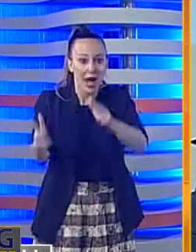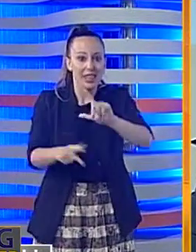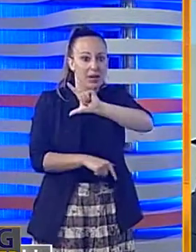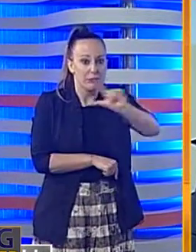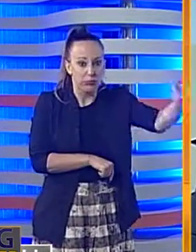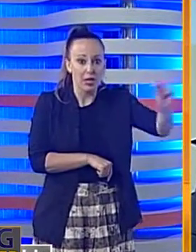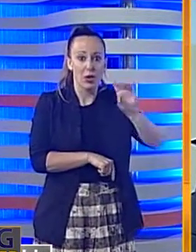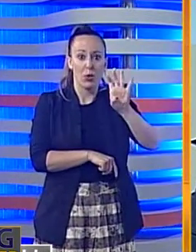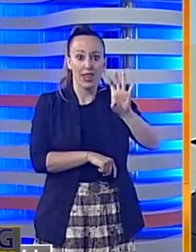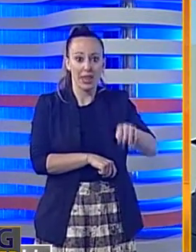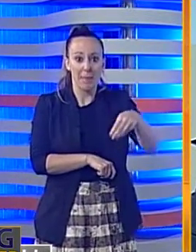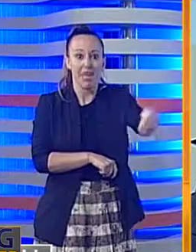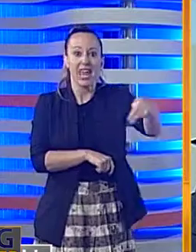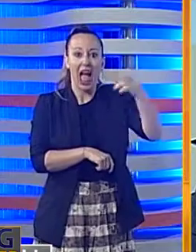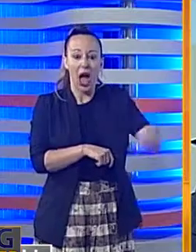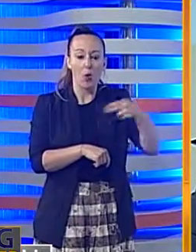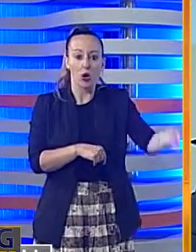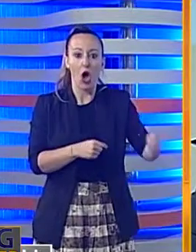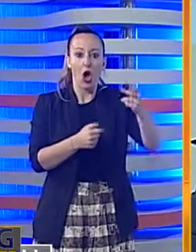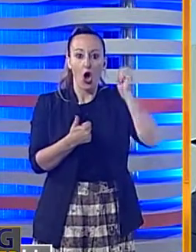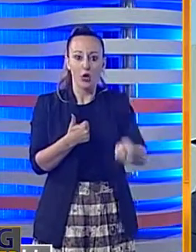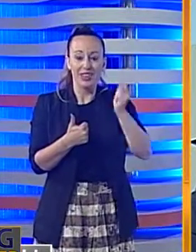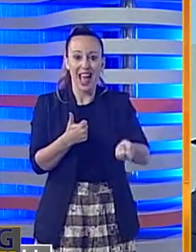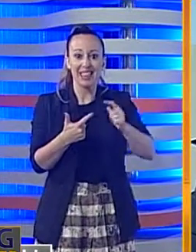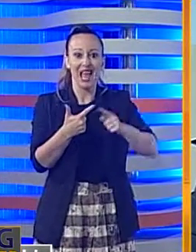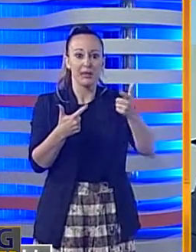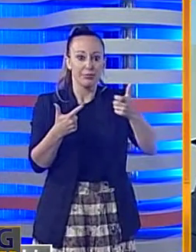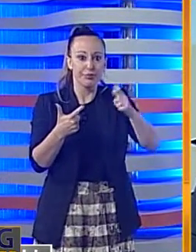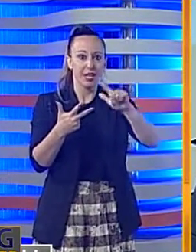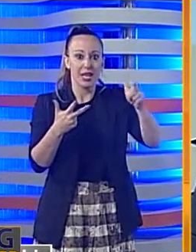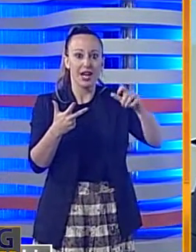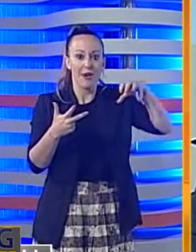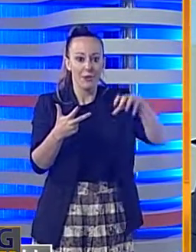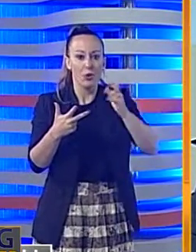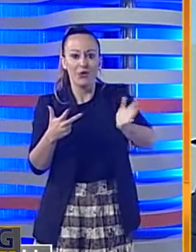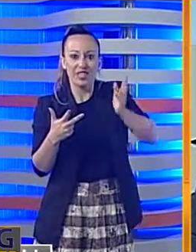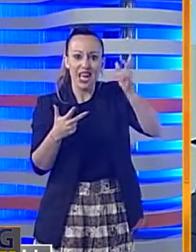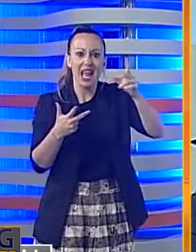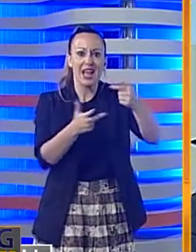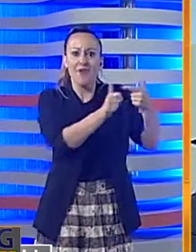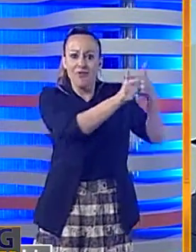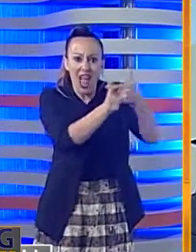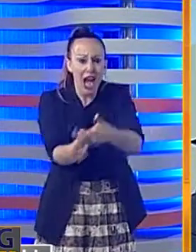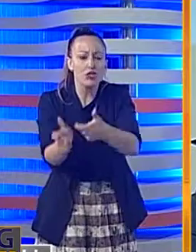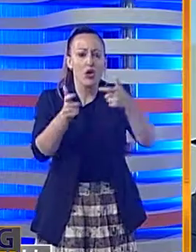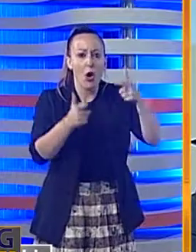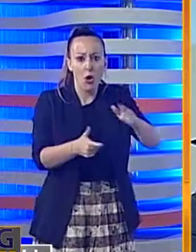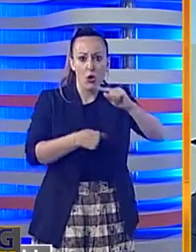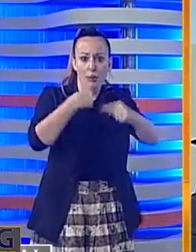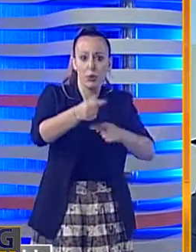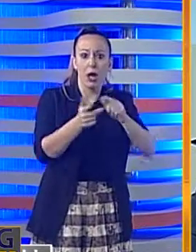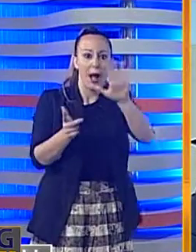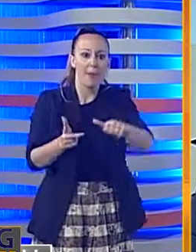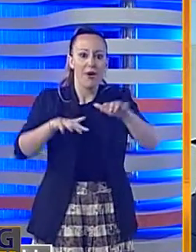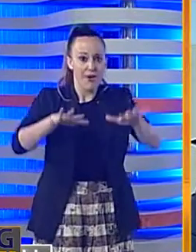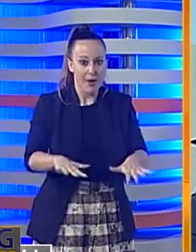Hanno portato via 40.000 euro in contanti e la pistola d'ordinanza della guardia giurata che viaggiava su